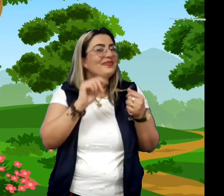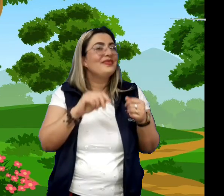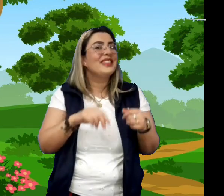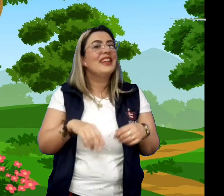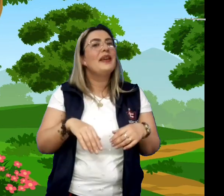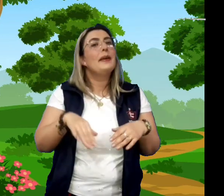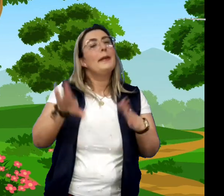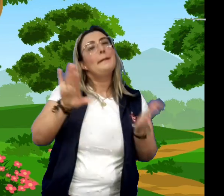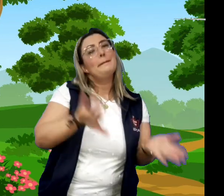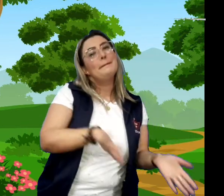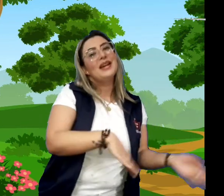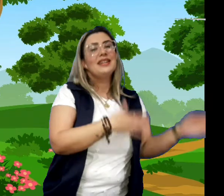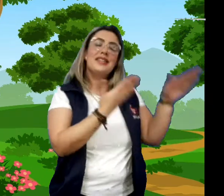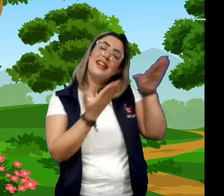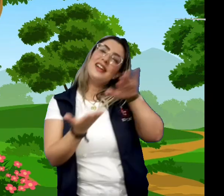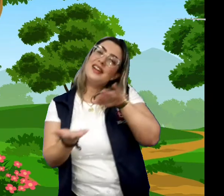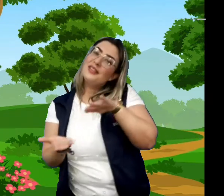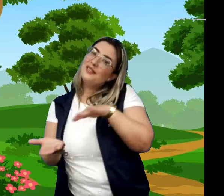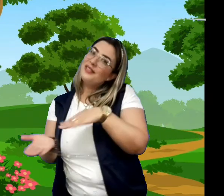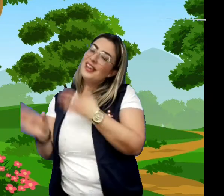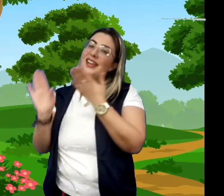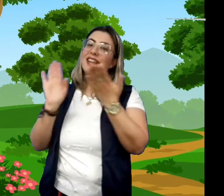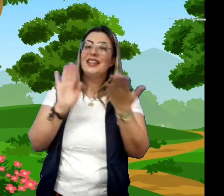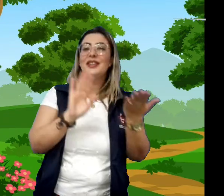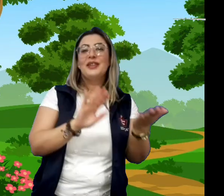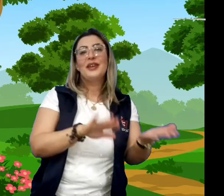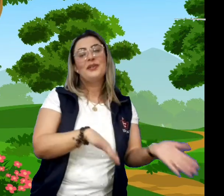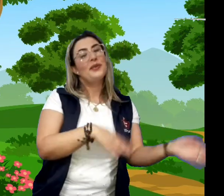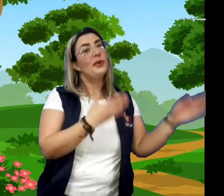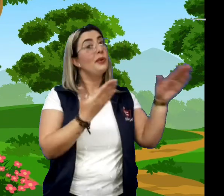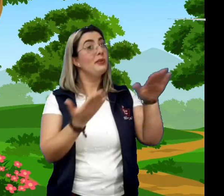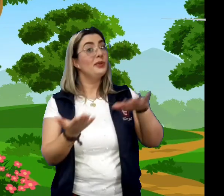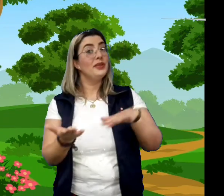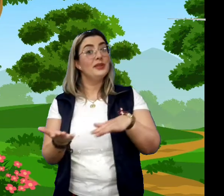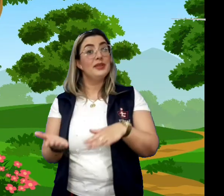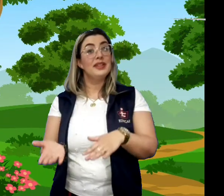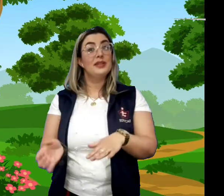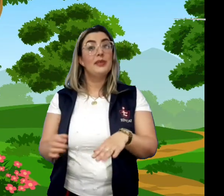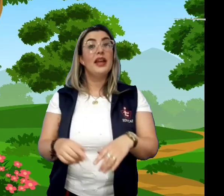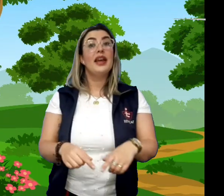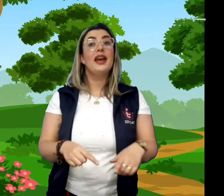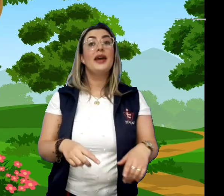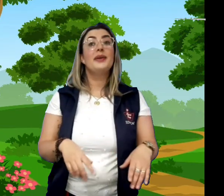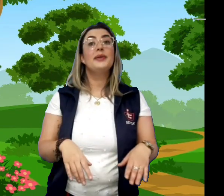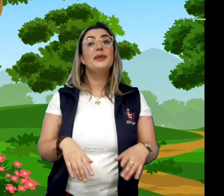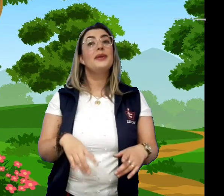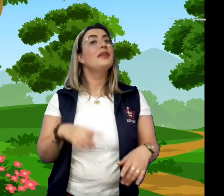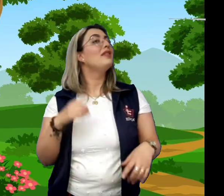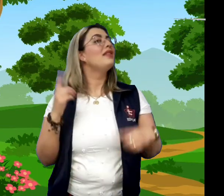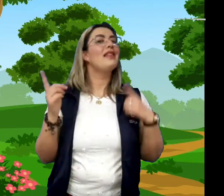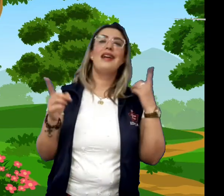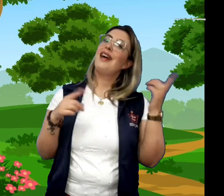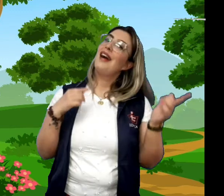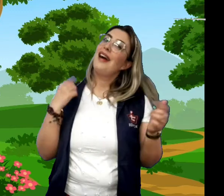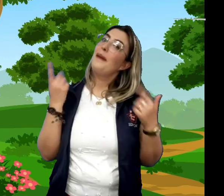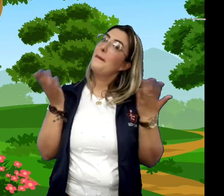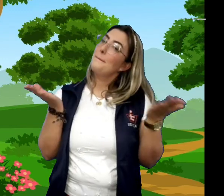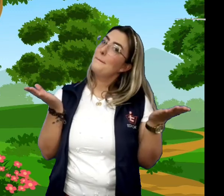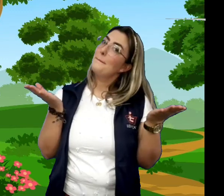ali Mas era feita com tudo isto é Na